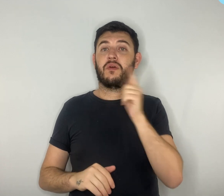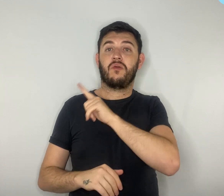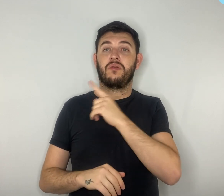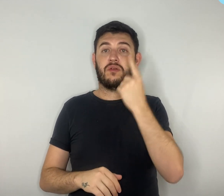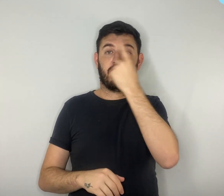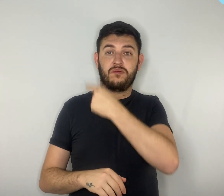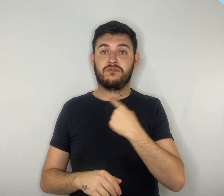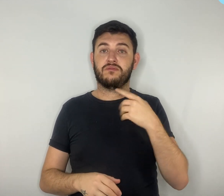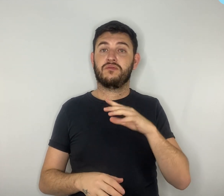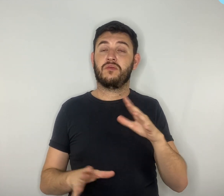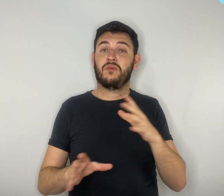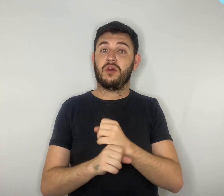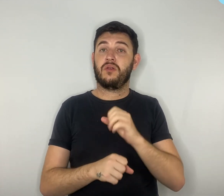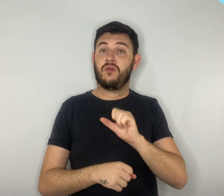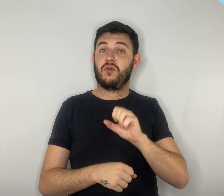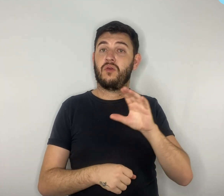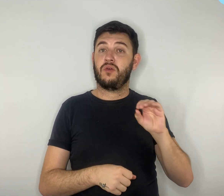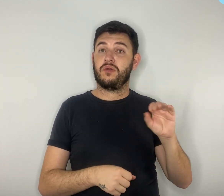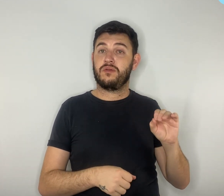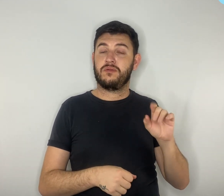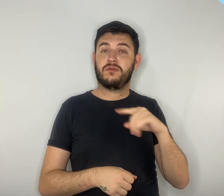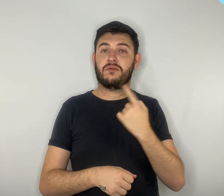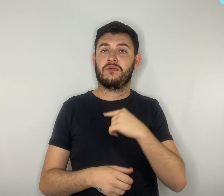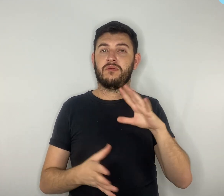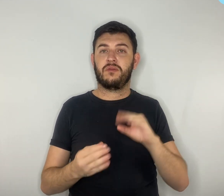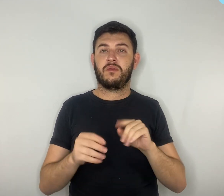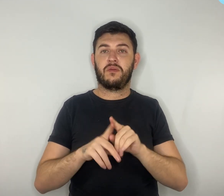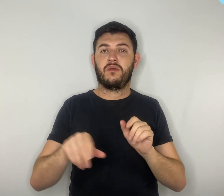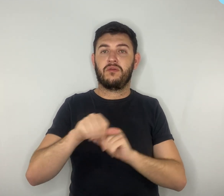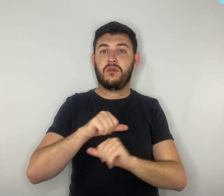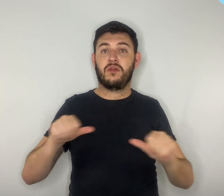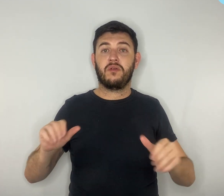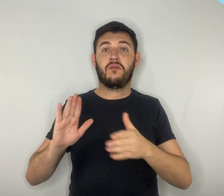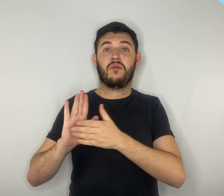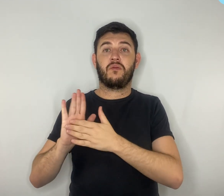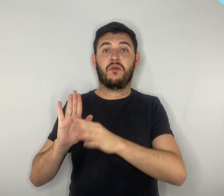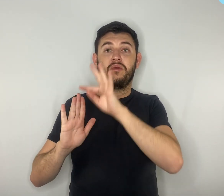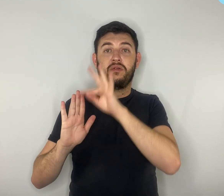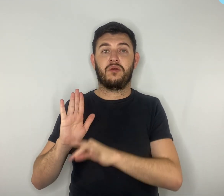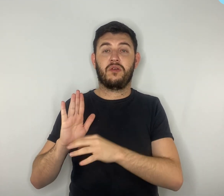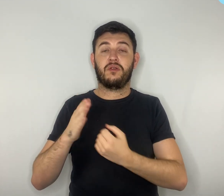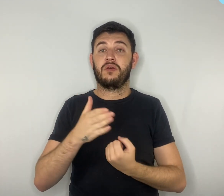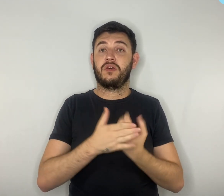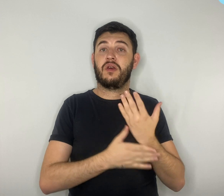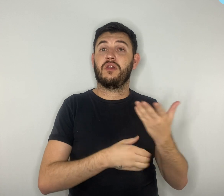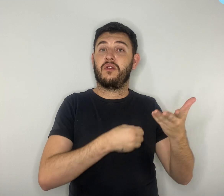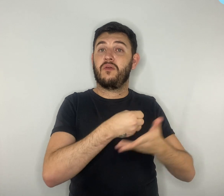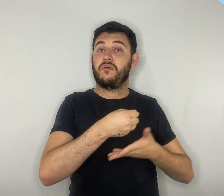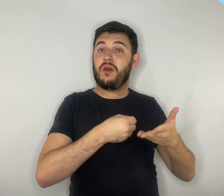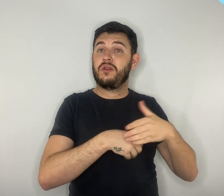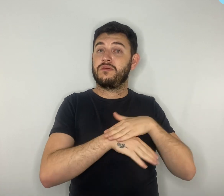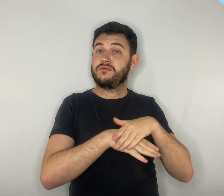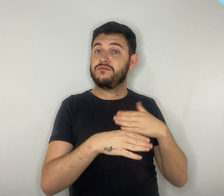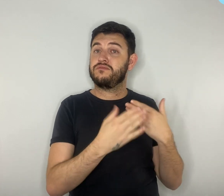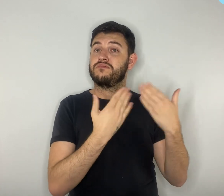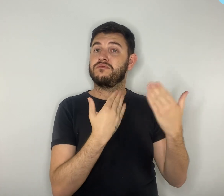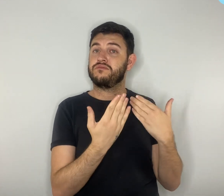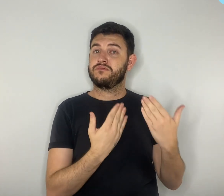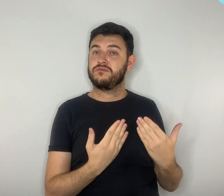Trata-se de alterações ao texto, construídas com base no diálogo, que não perdem de